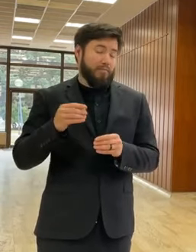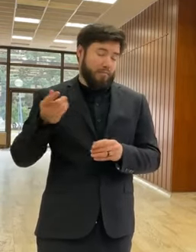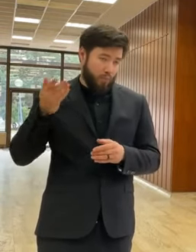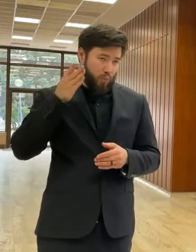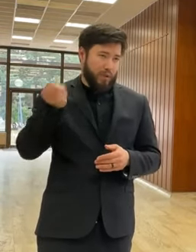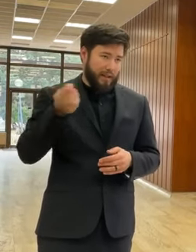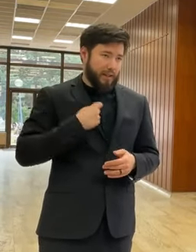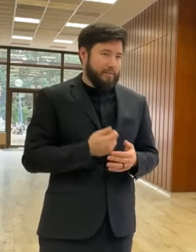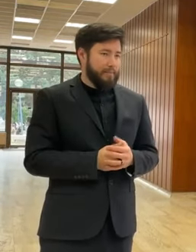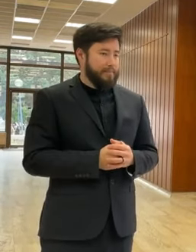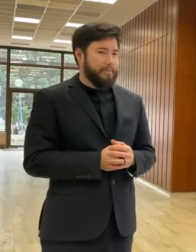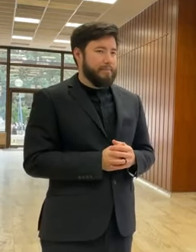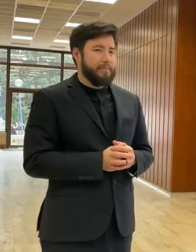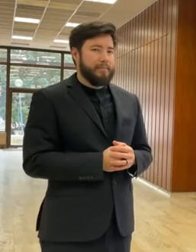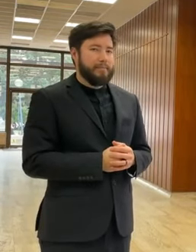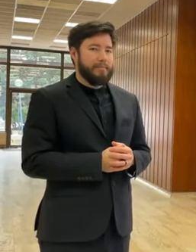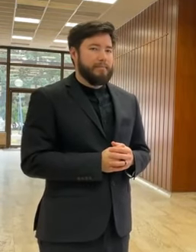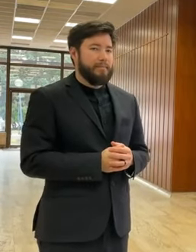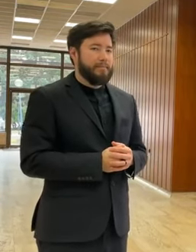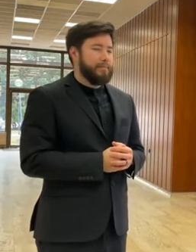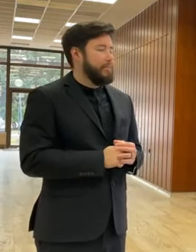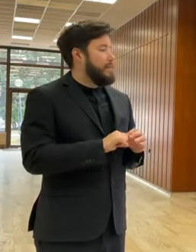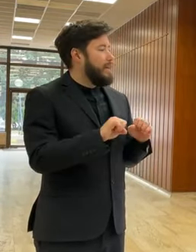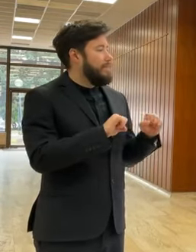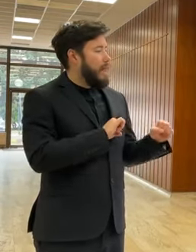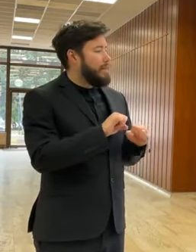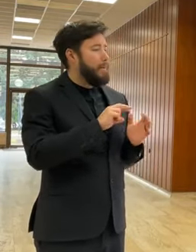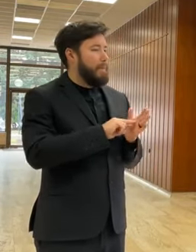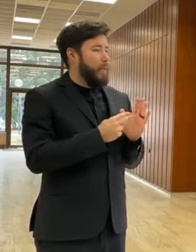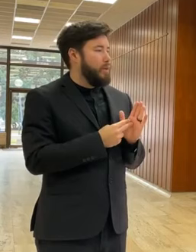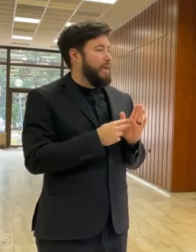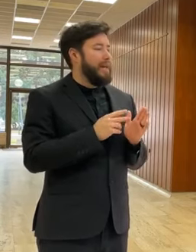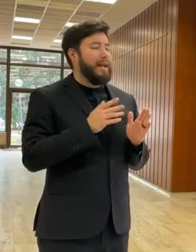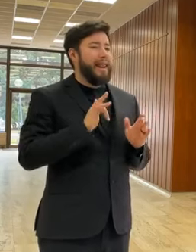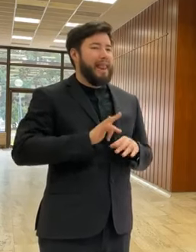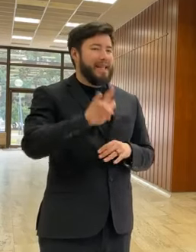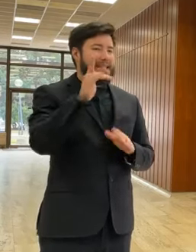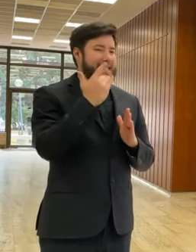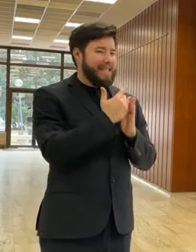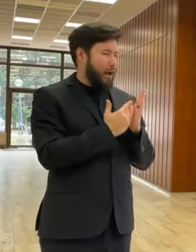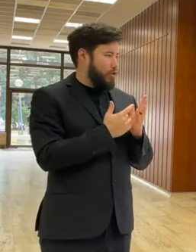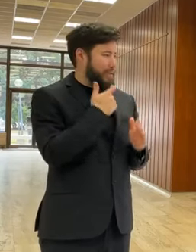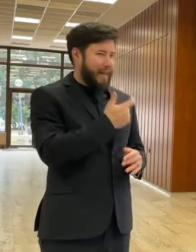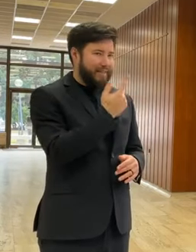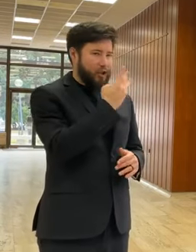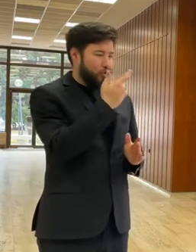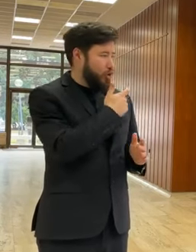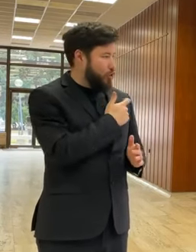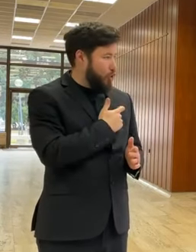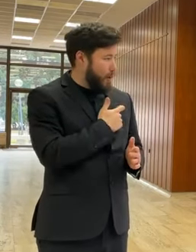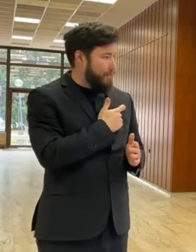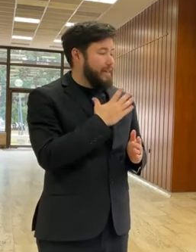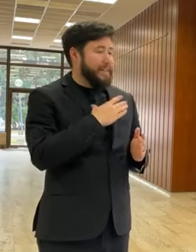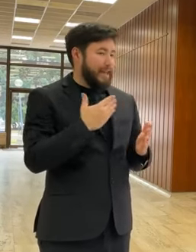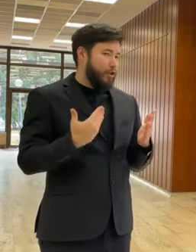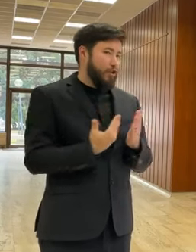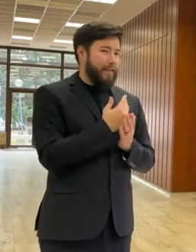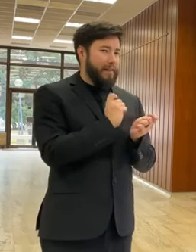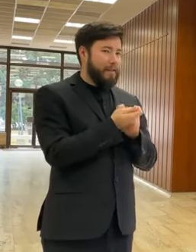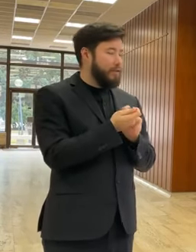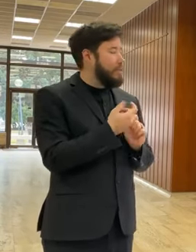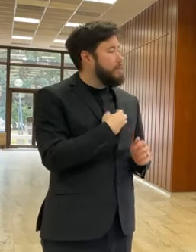aj dostaneme. Vláda chce novelizovať aj letecký zákon, ktorý má 24 rokov. Ak sa nemýlim, že